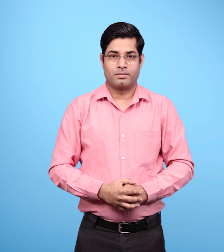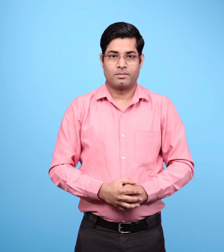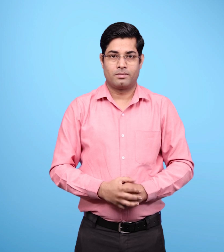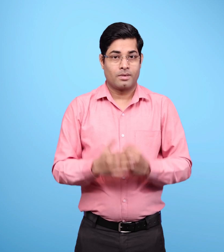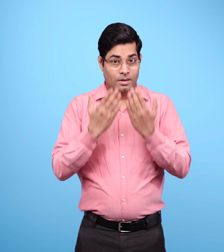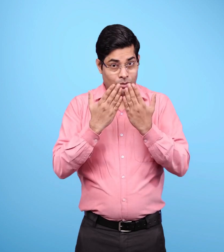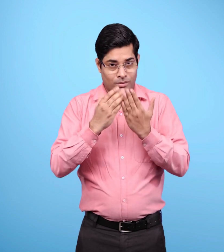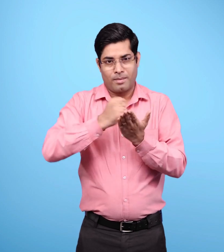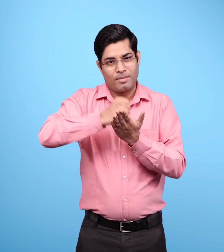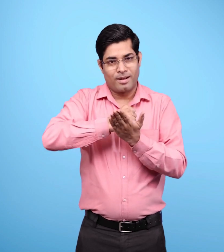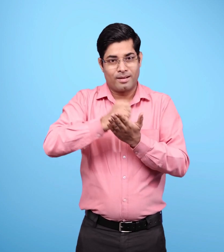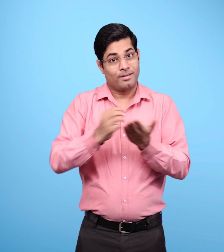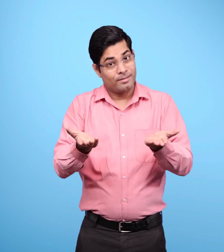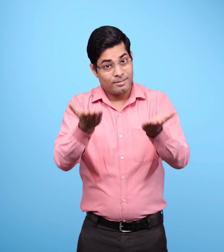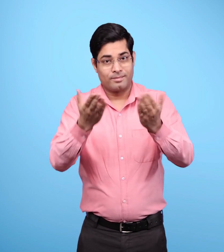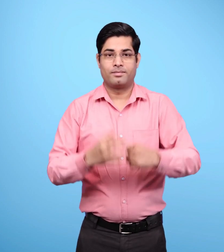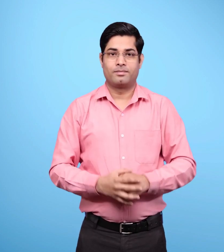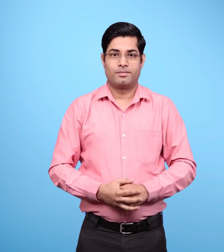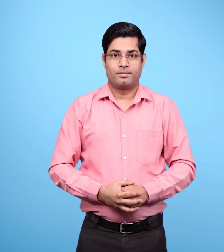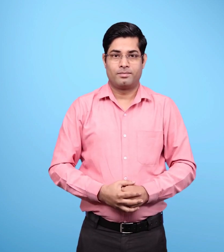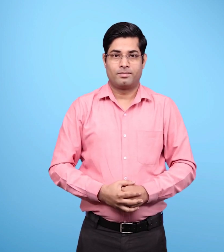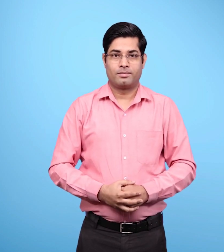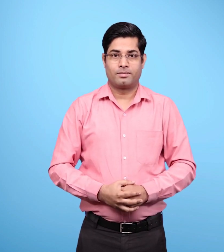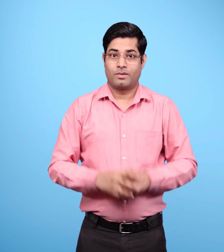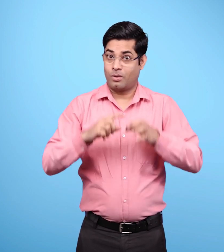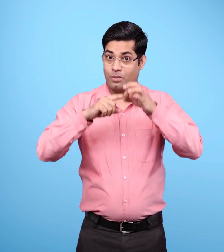अभ्यास प्रश्ण एक